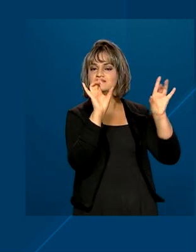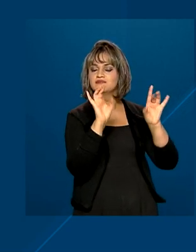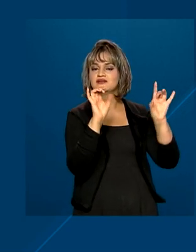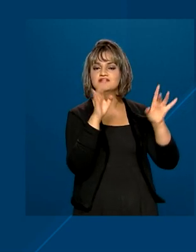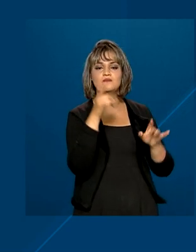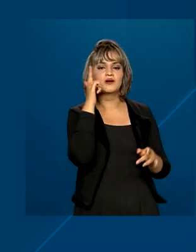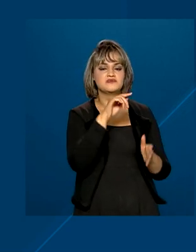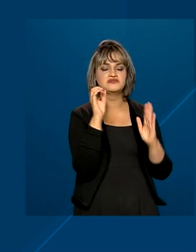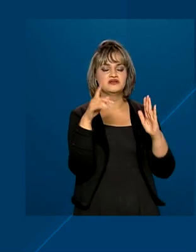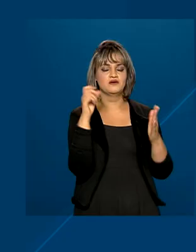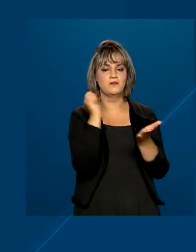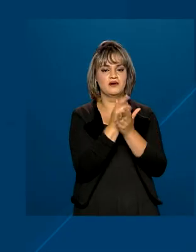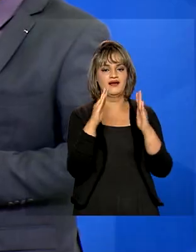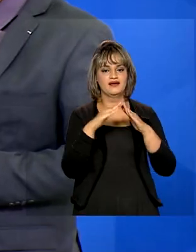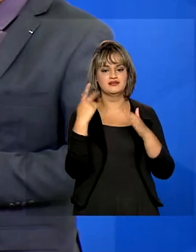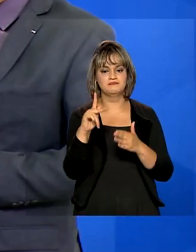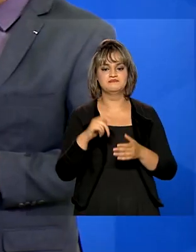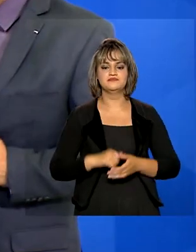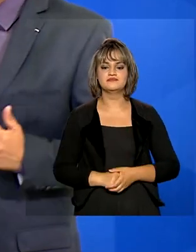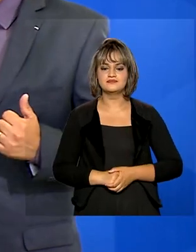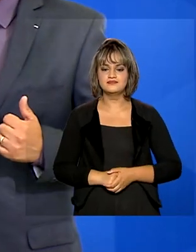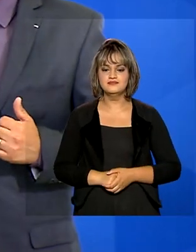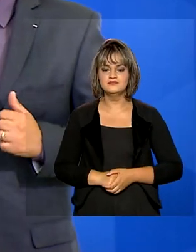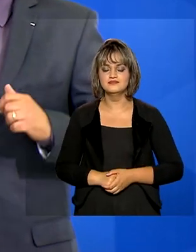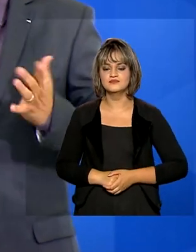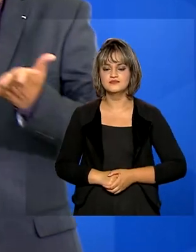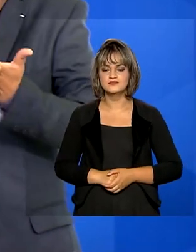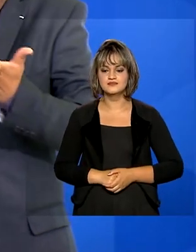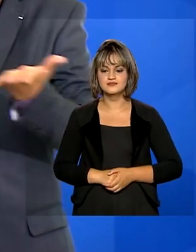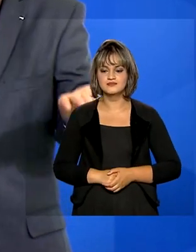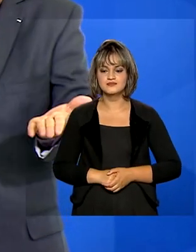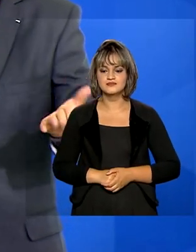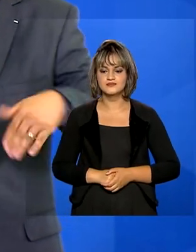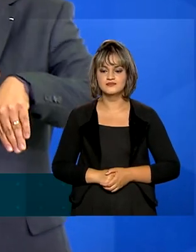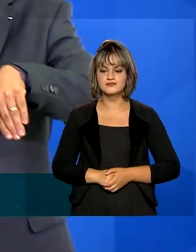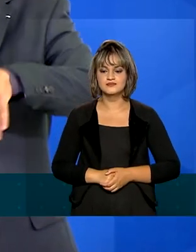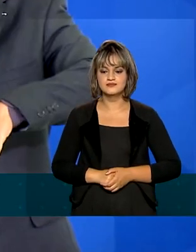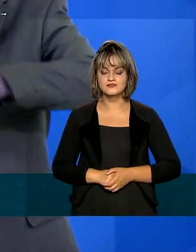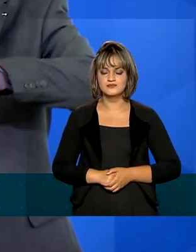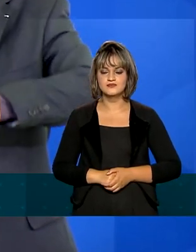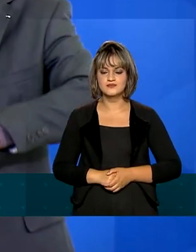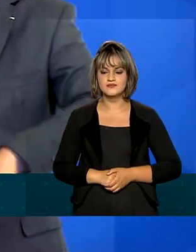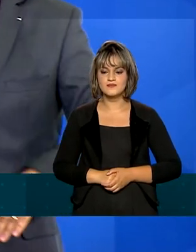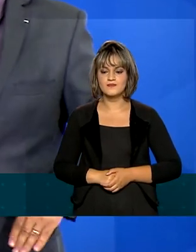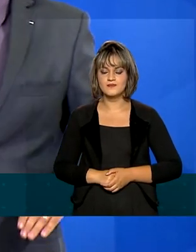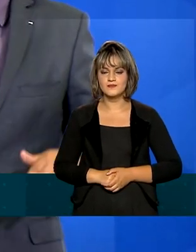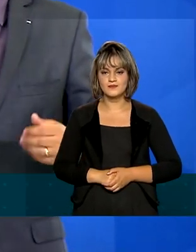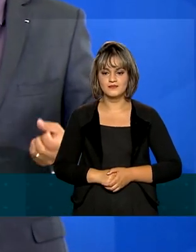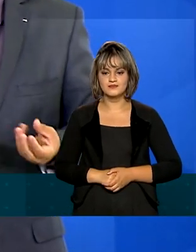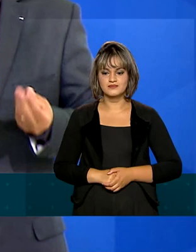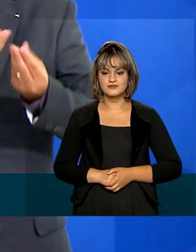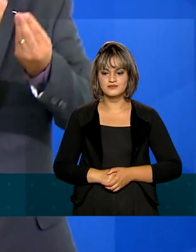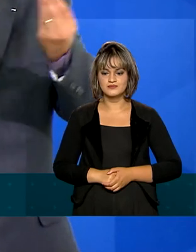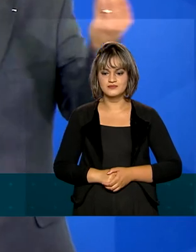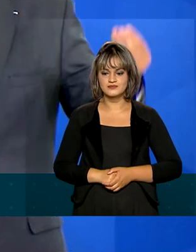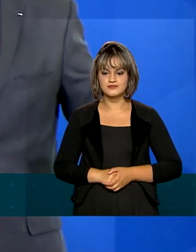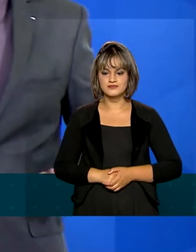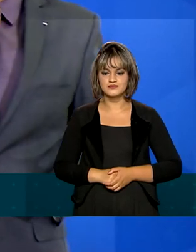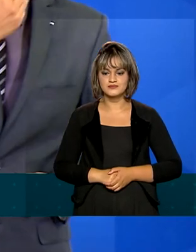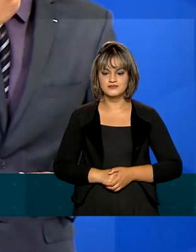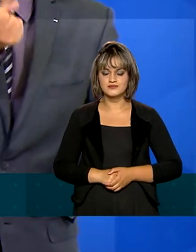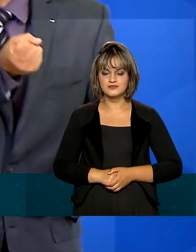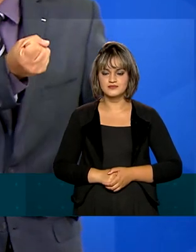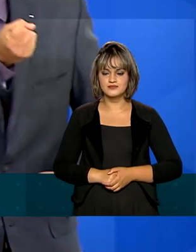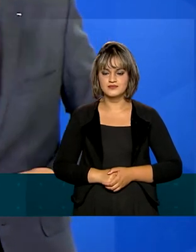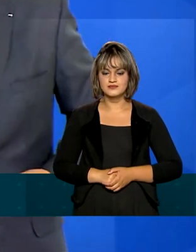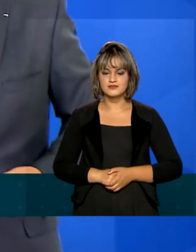para a compra da casa própria. Esse de fato é um momento muito significativo para milhares de homens e mulheres que se